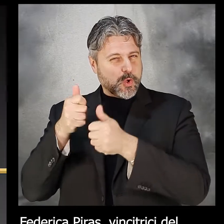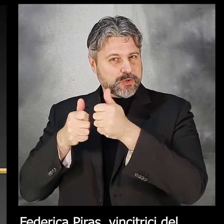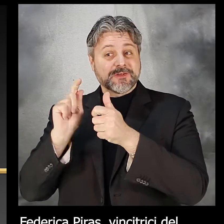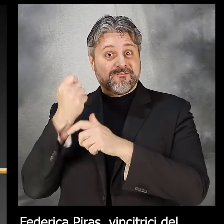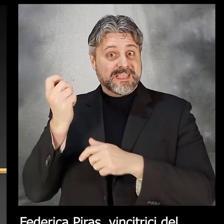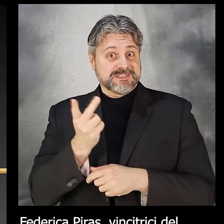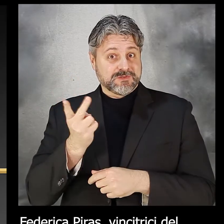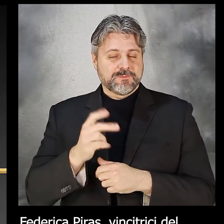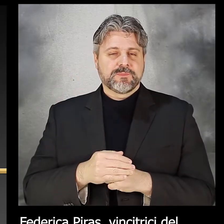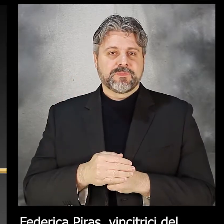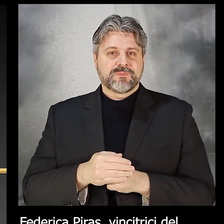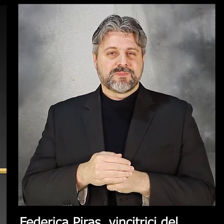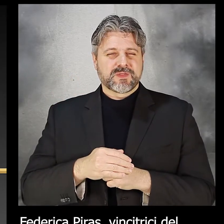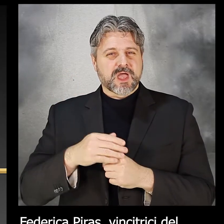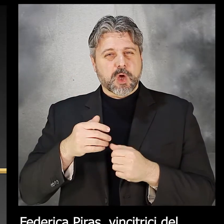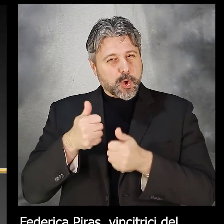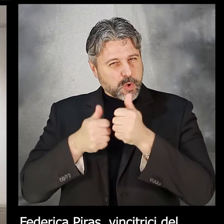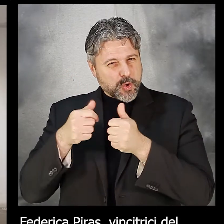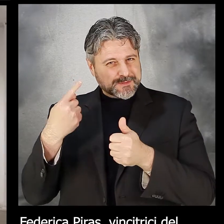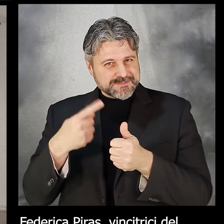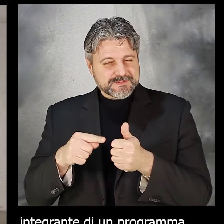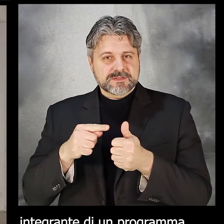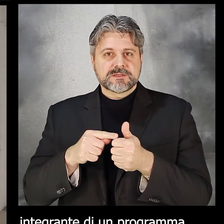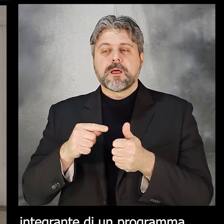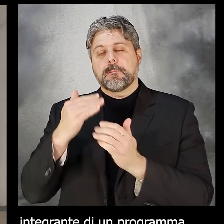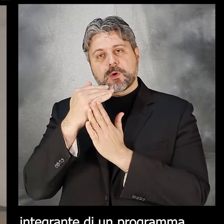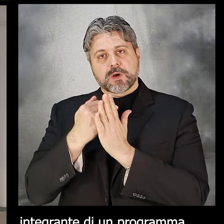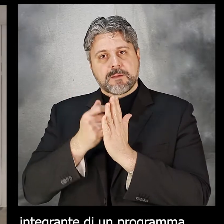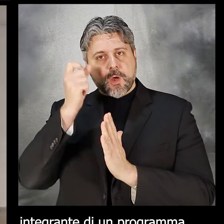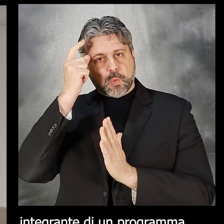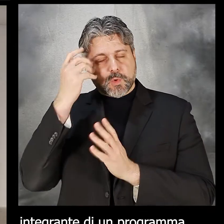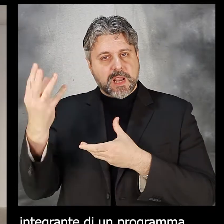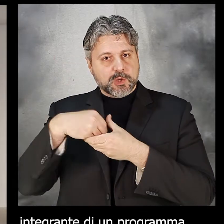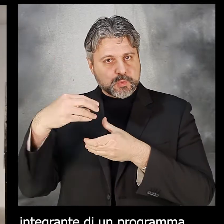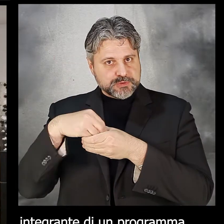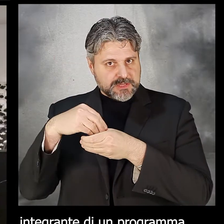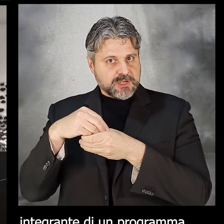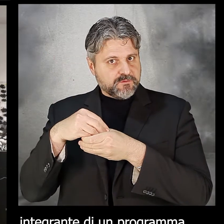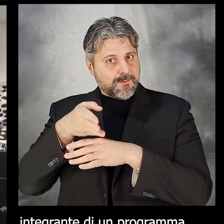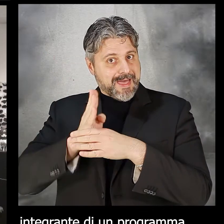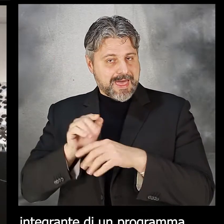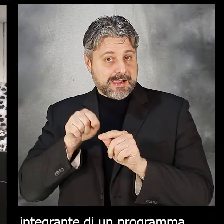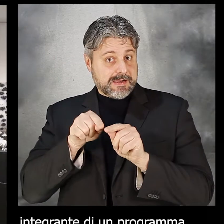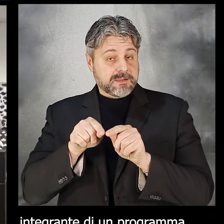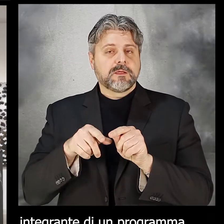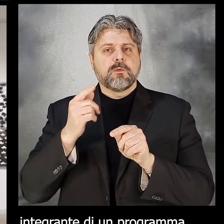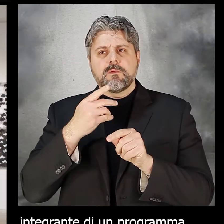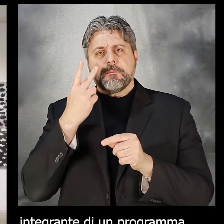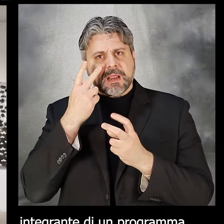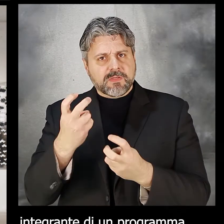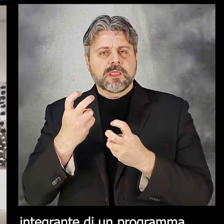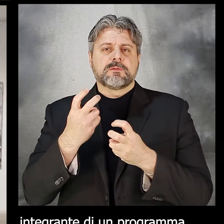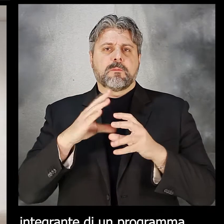The World in Your Hand è parte integrante di un programma culturale inclusivo che